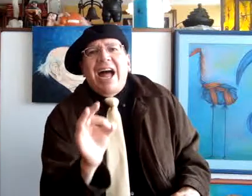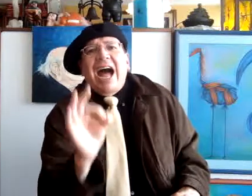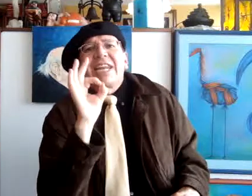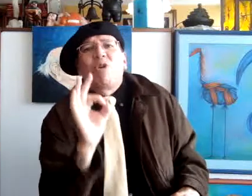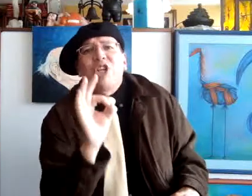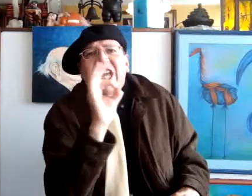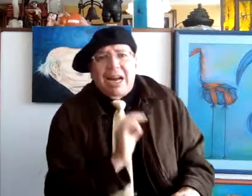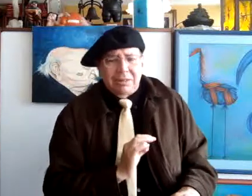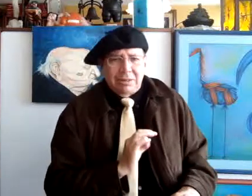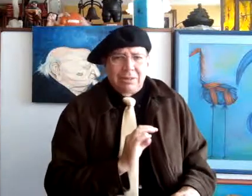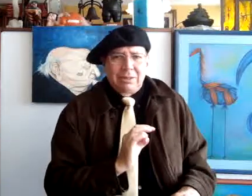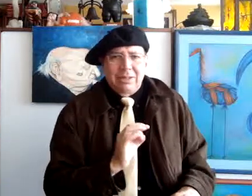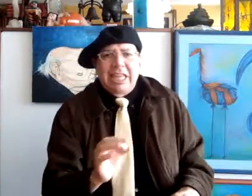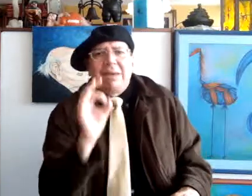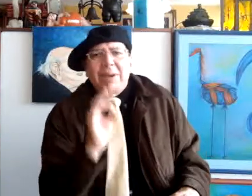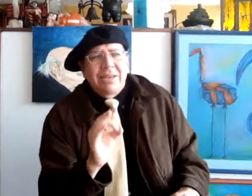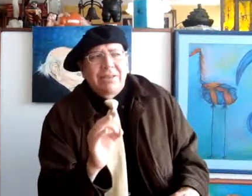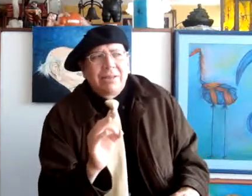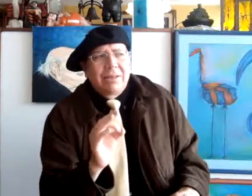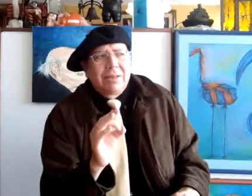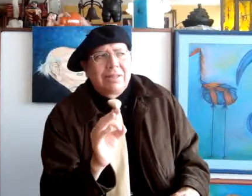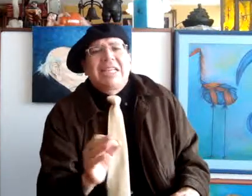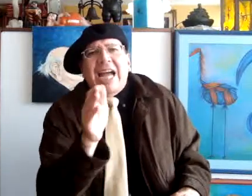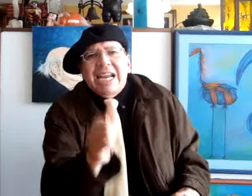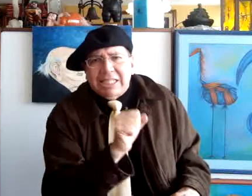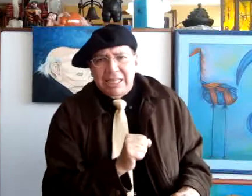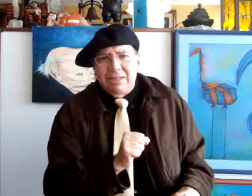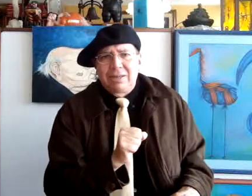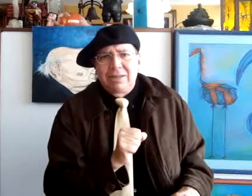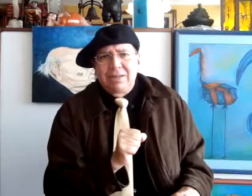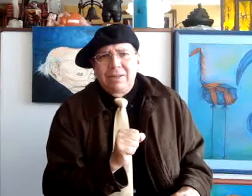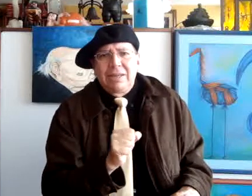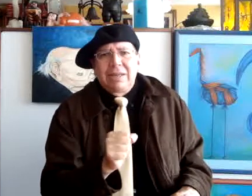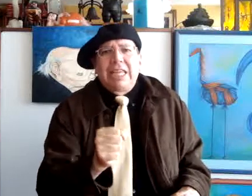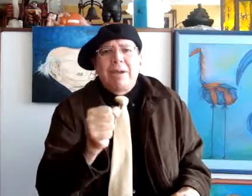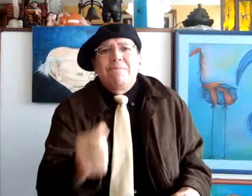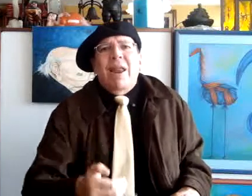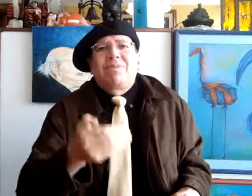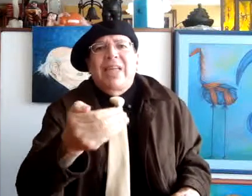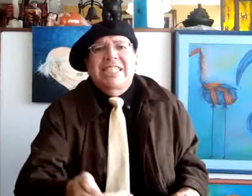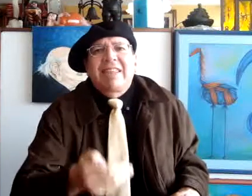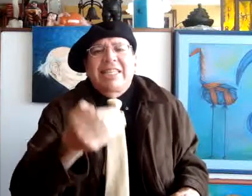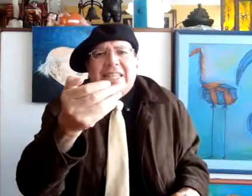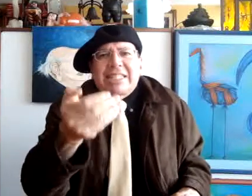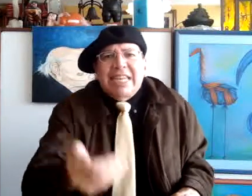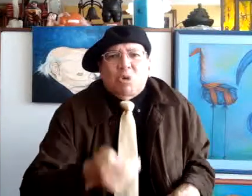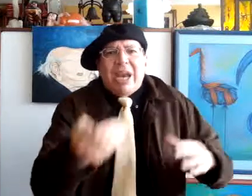armonía, que debe dictarse, que debe implantarse desde la escuela,